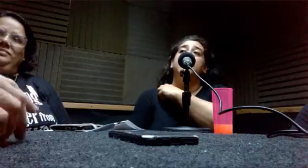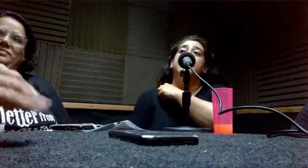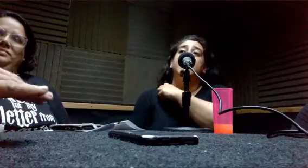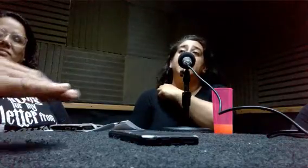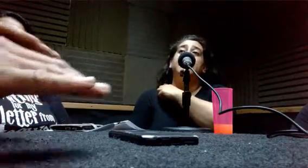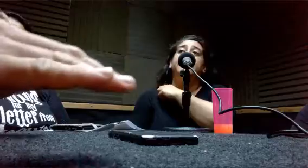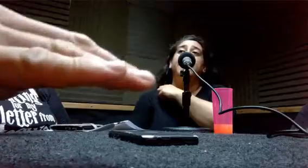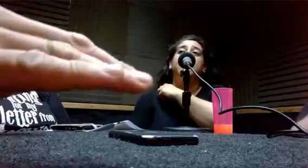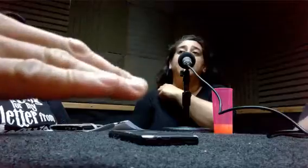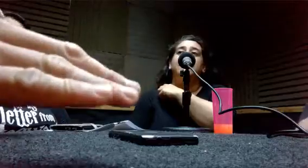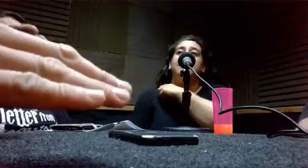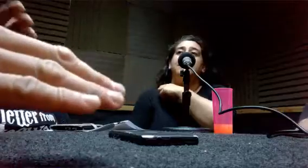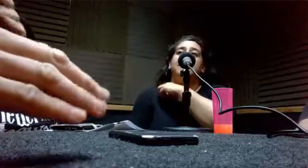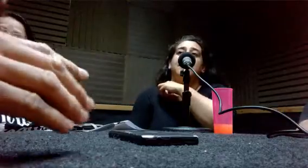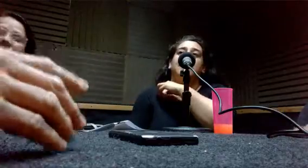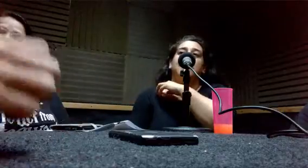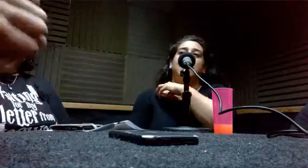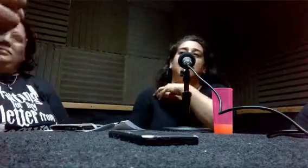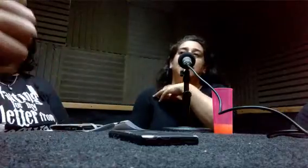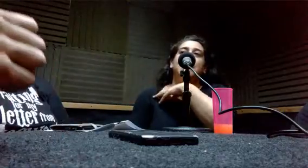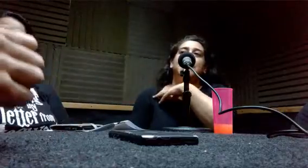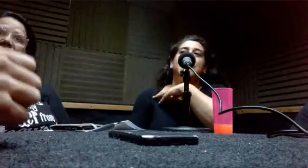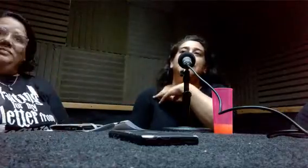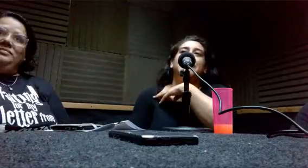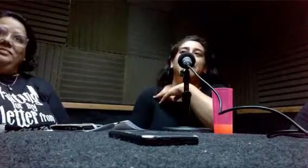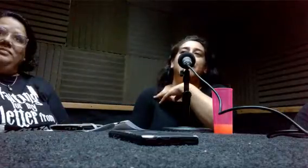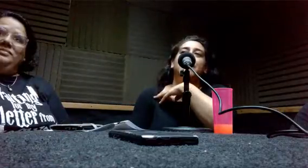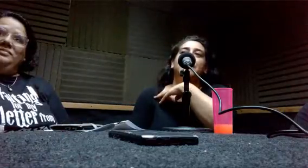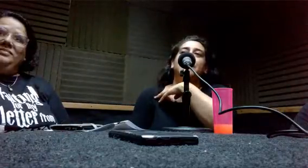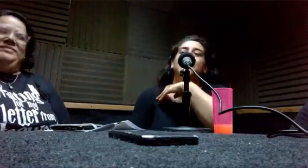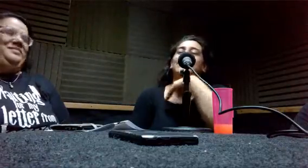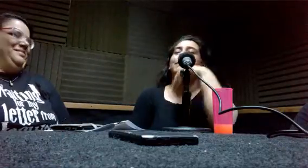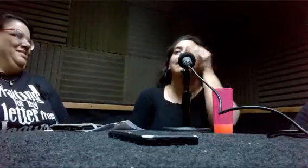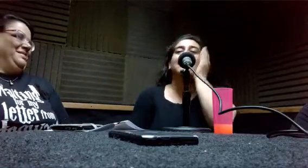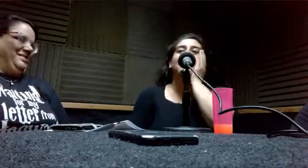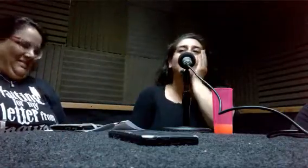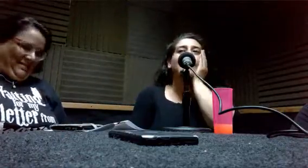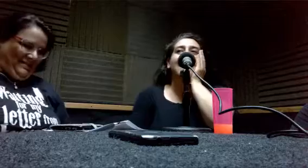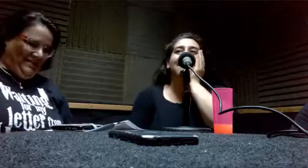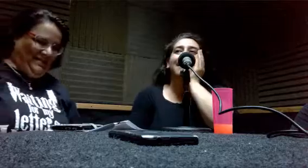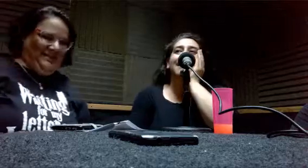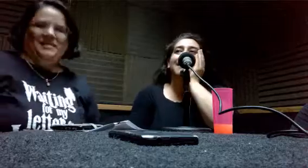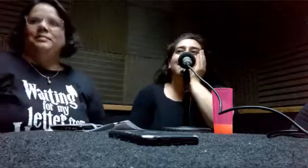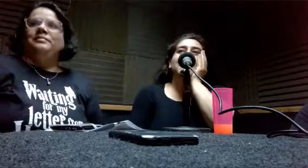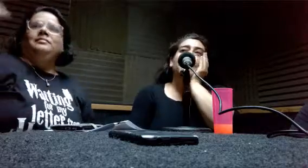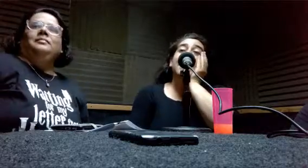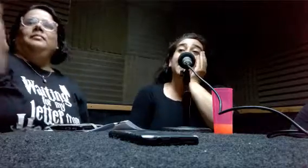Y mis amigos no estaban. O no, recién llegaban a lo que 5. Y volaba, me ponía